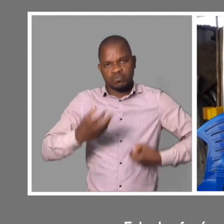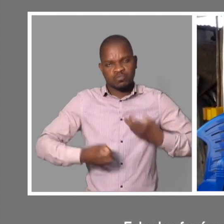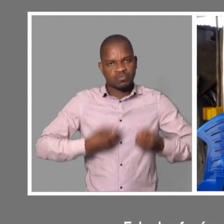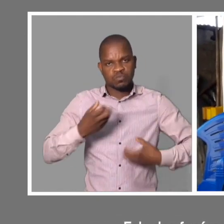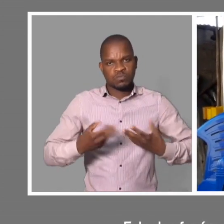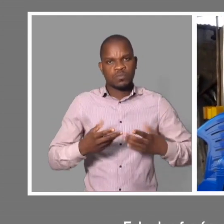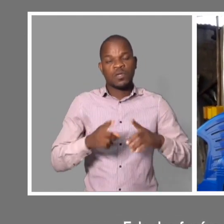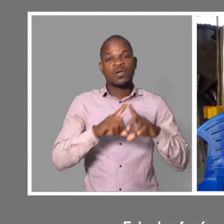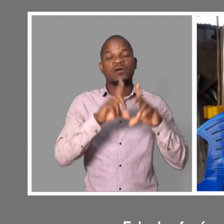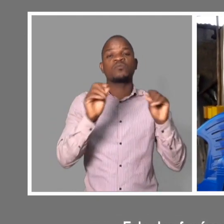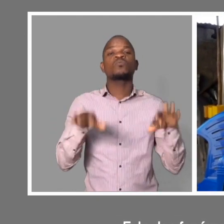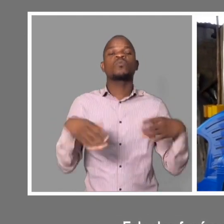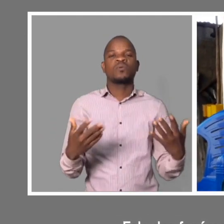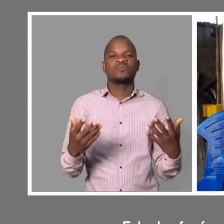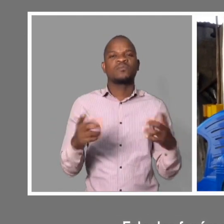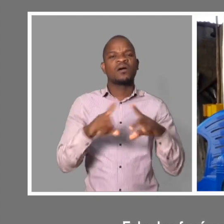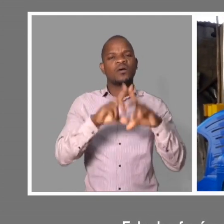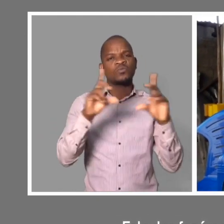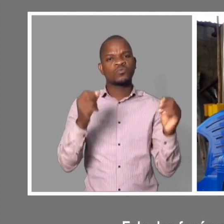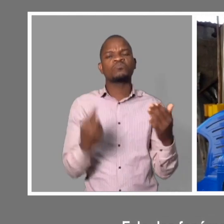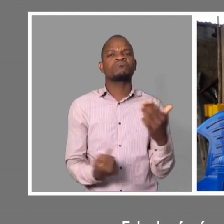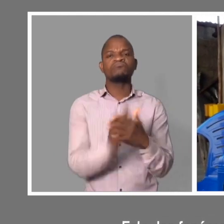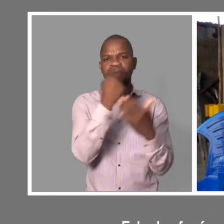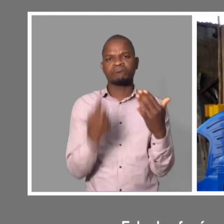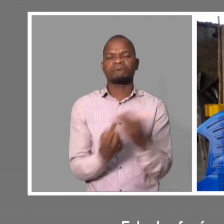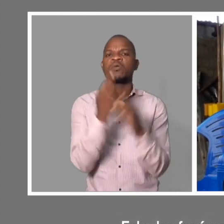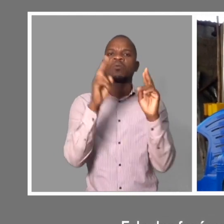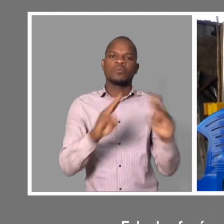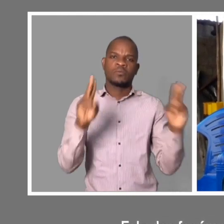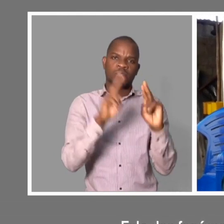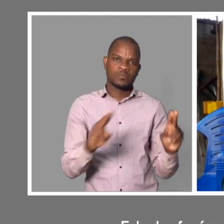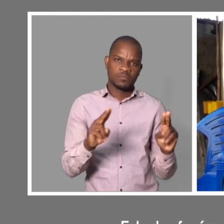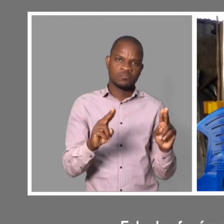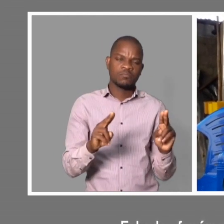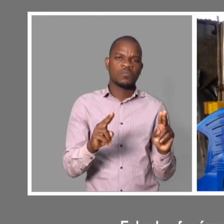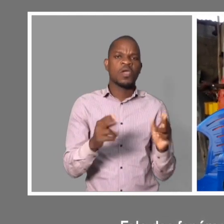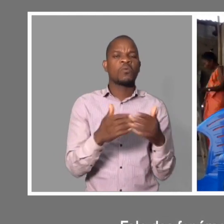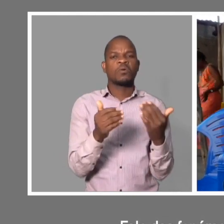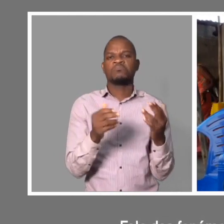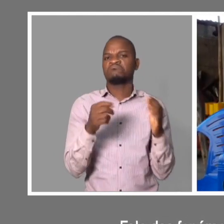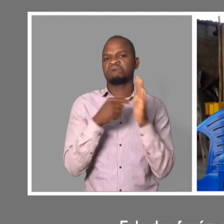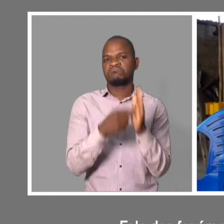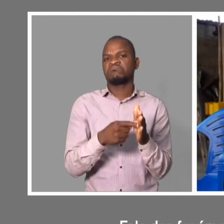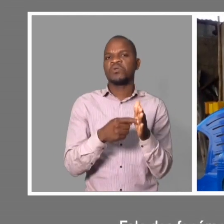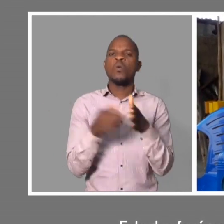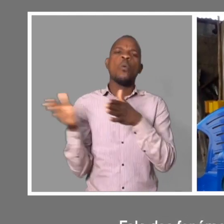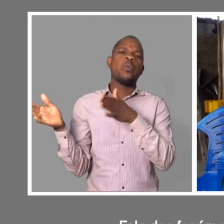fenômenos naturais que aparecem, estou a falar de secrionidade, estou a falar